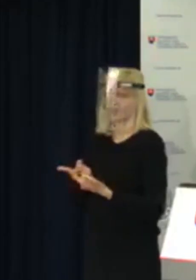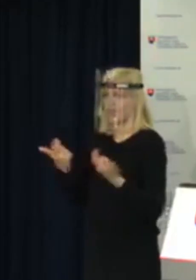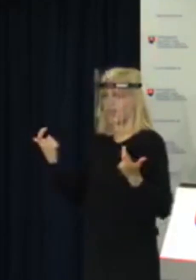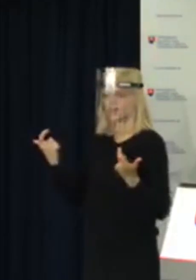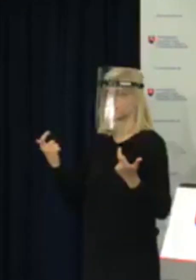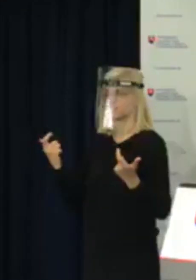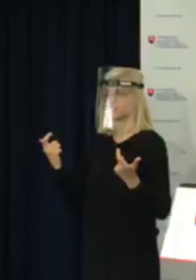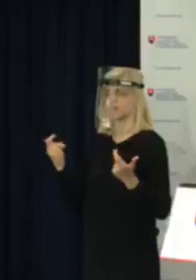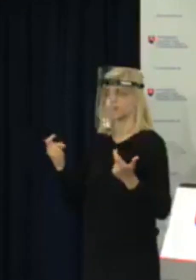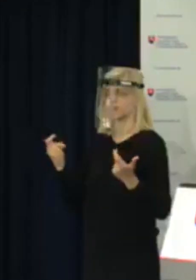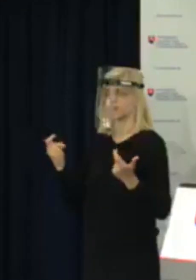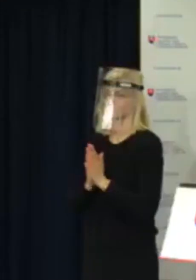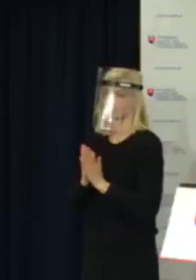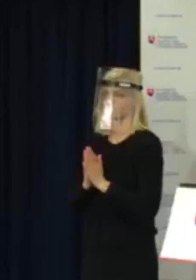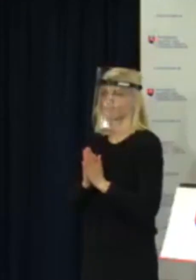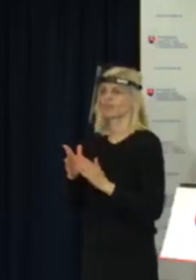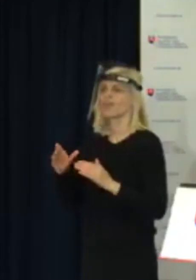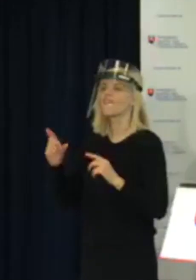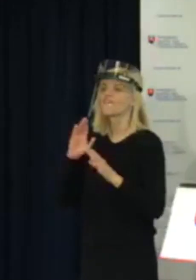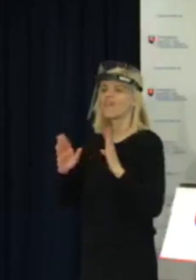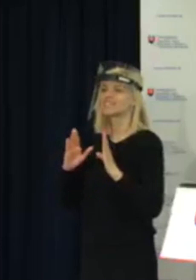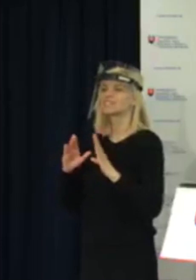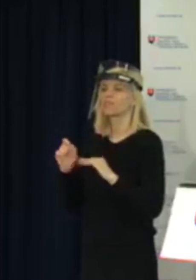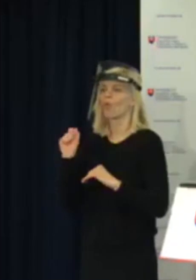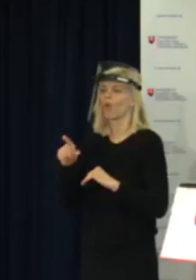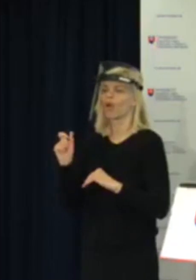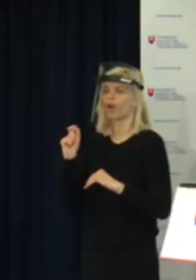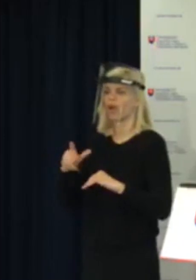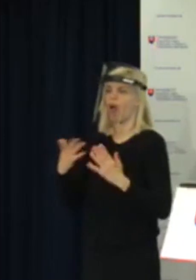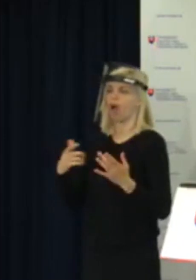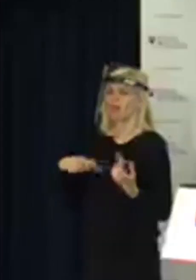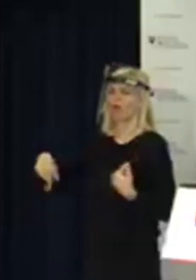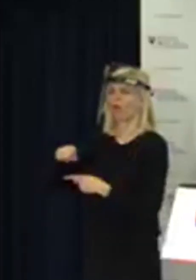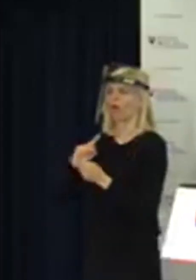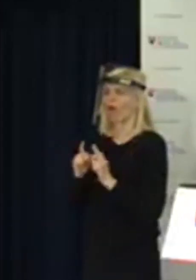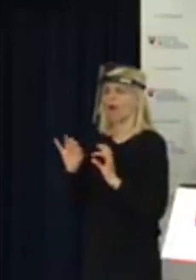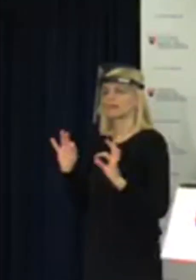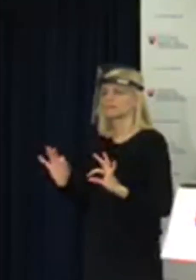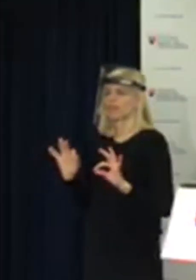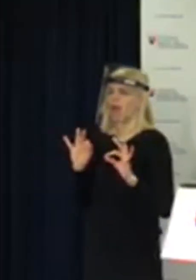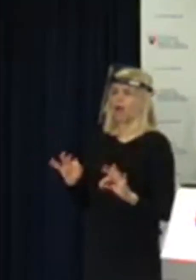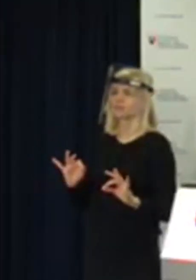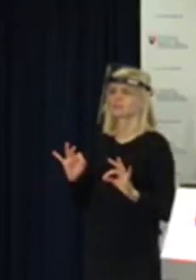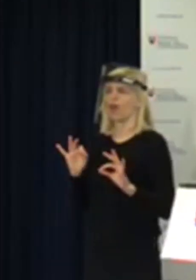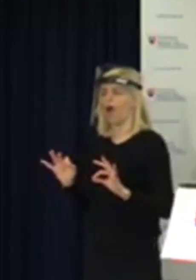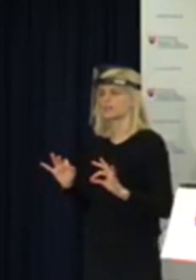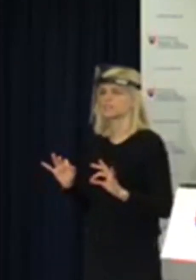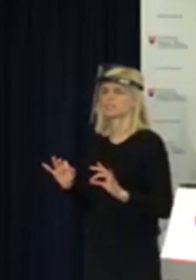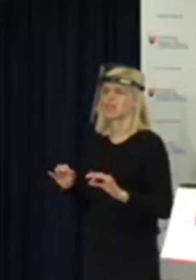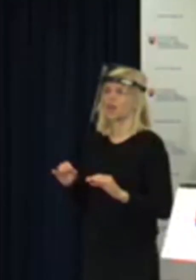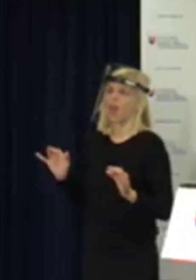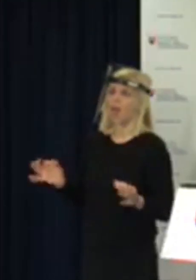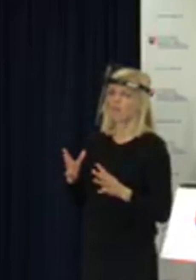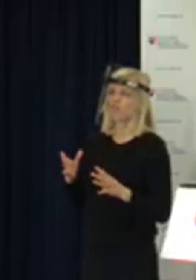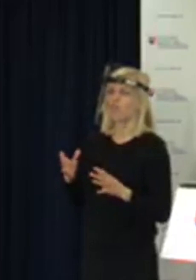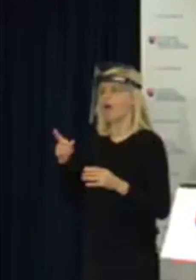Bol by som rád na Facebook, keby si nevymieniali nejaké dojmy alebo nejaké odhady, ako by mohlo byť ešte v tom